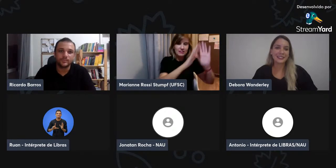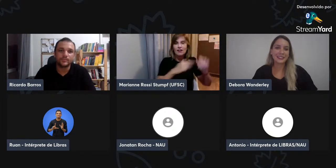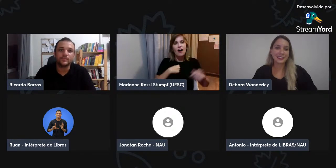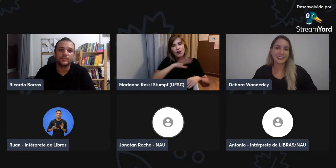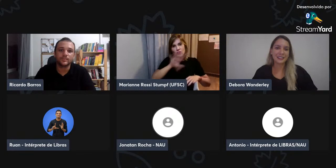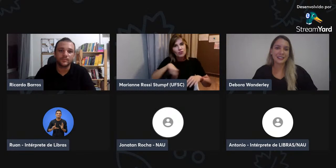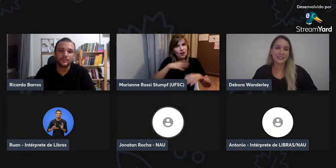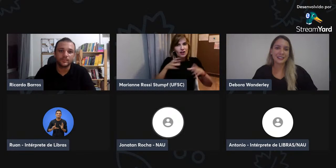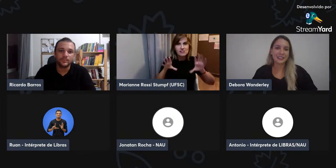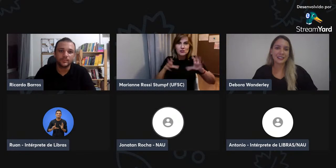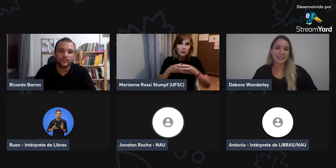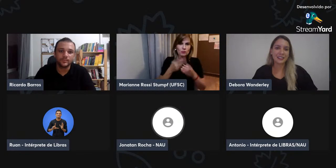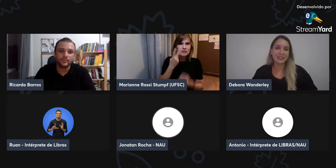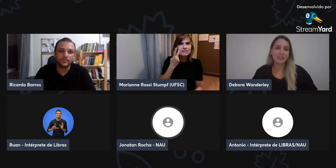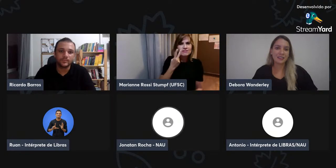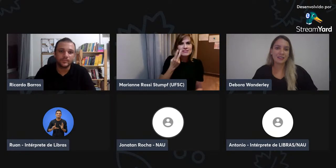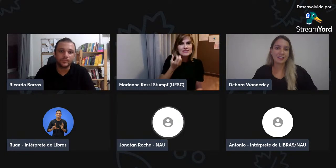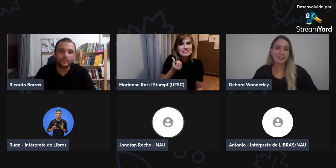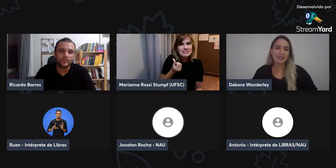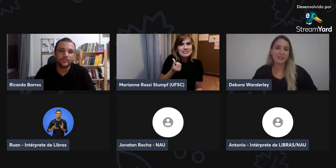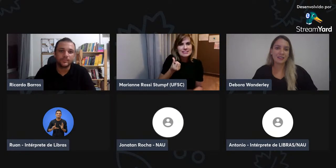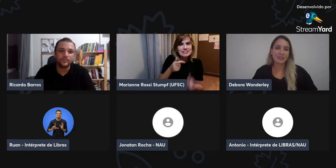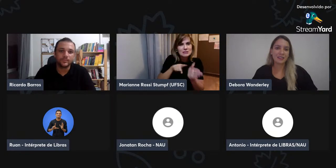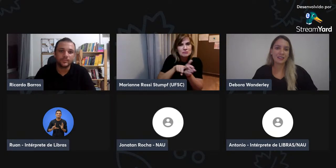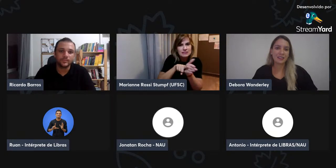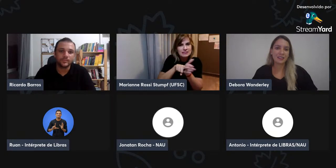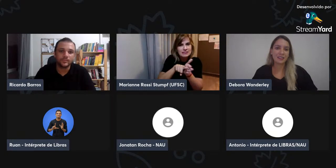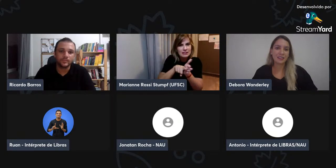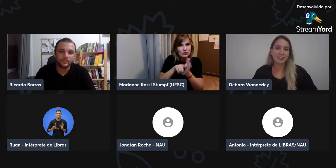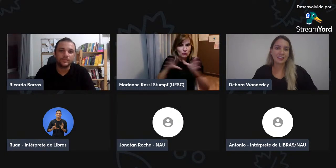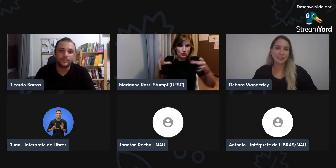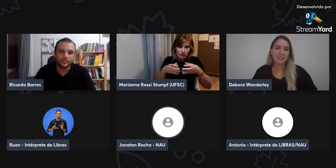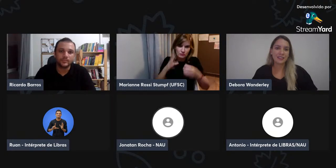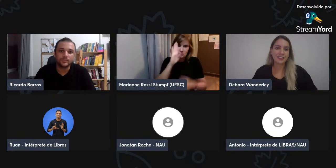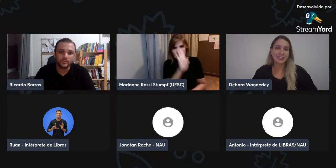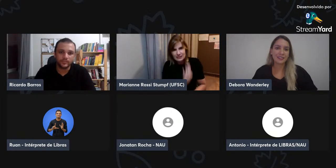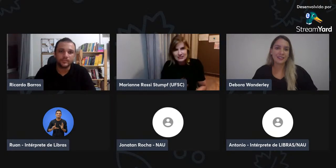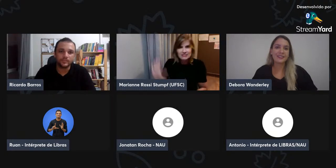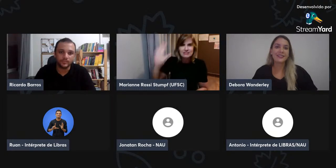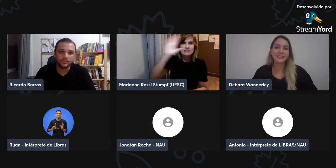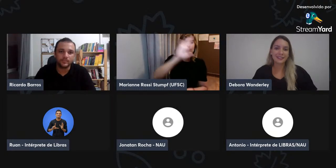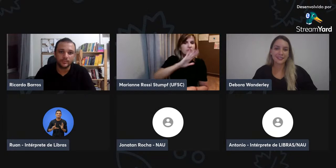para justamente isso, percorrer esse caminho, né, nosso grupo tem 26,